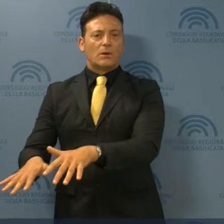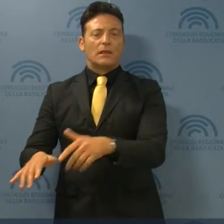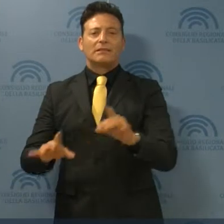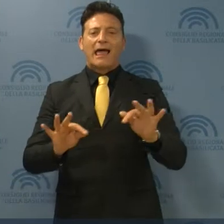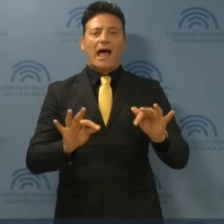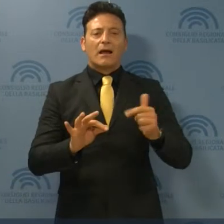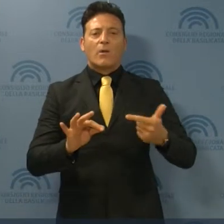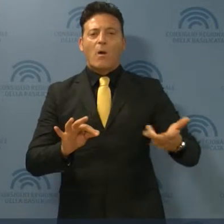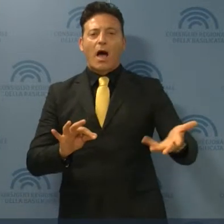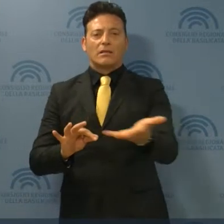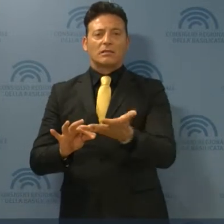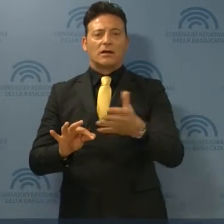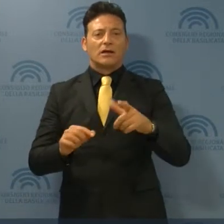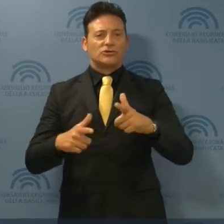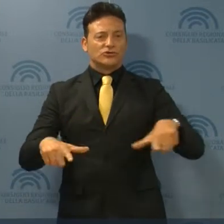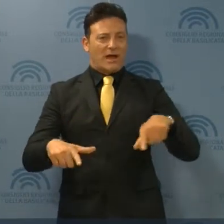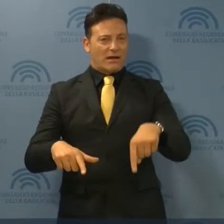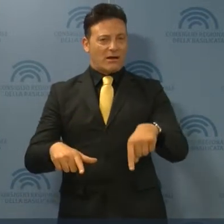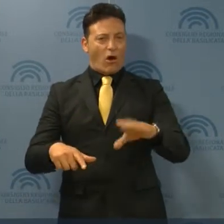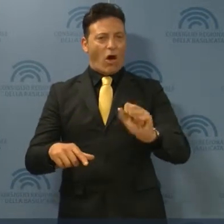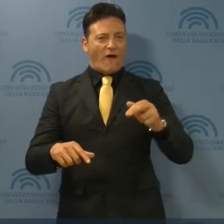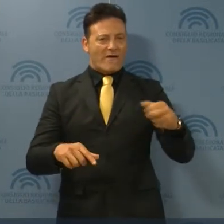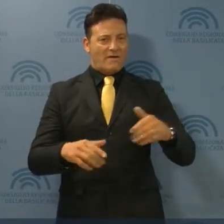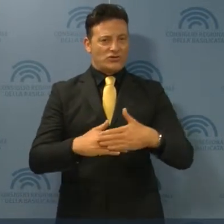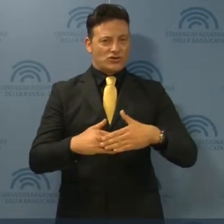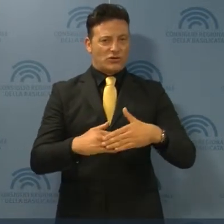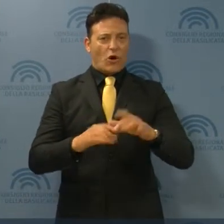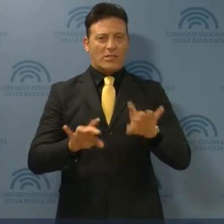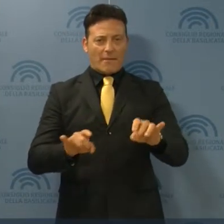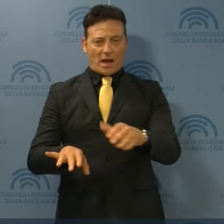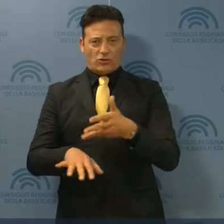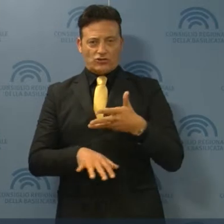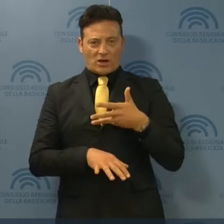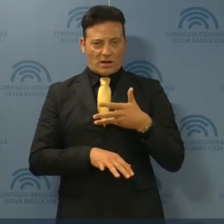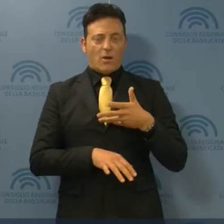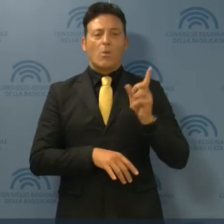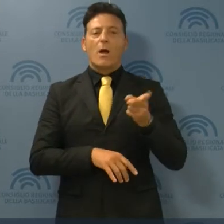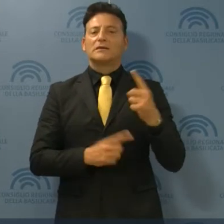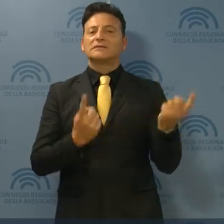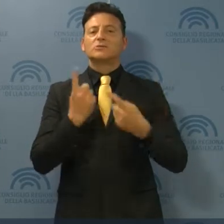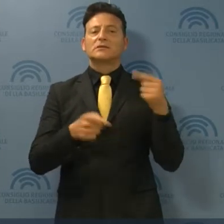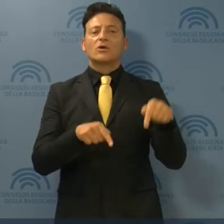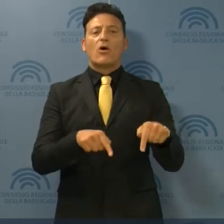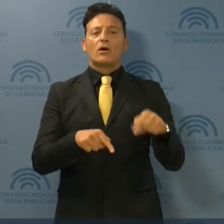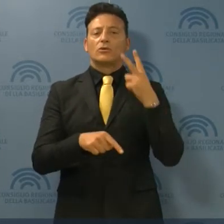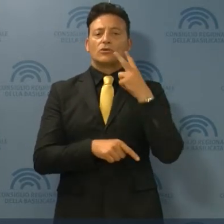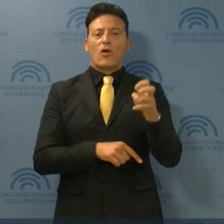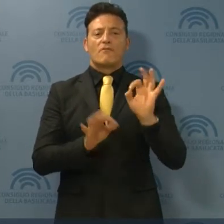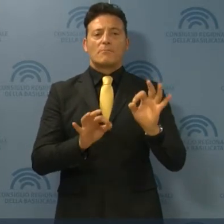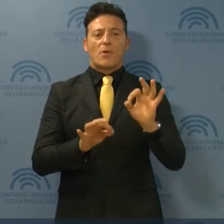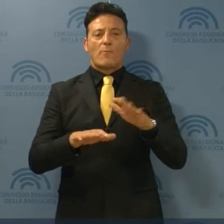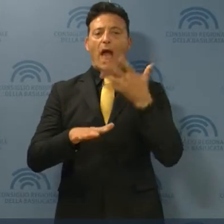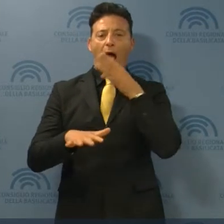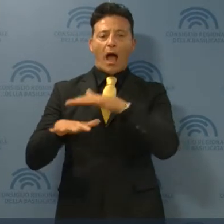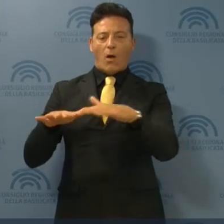terreni attorno al cova risulterebbero essere contaminati, in quale situazione si trovano le